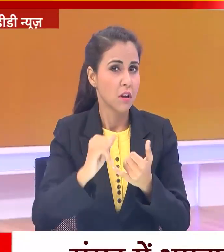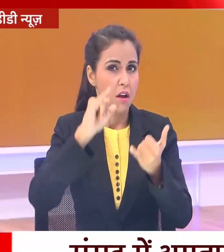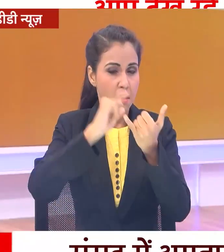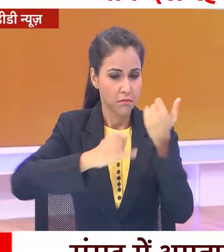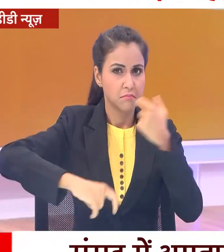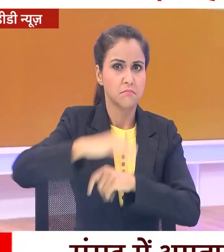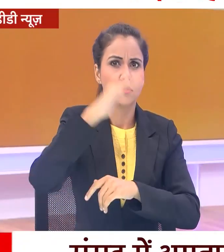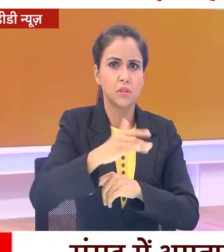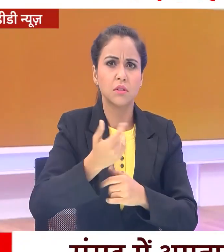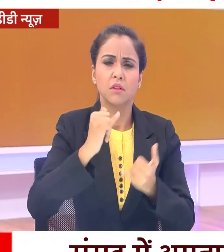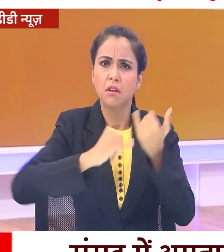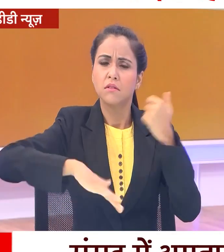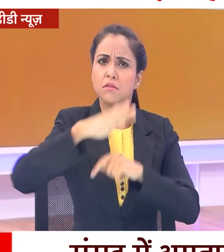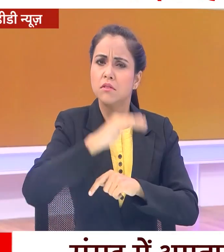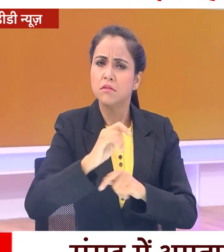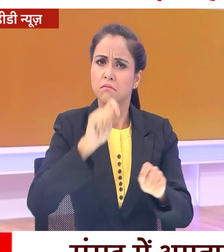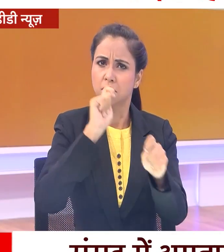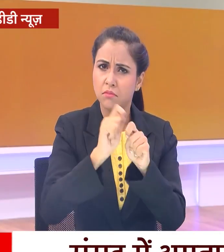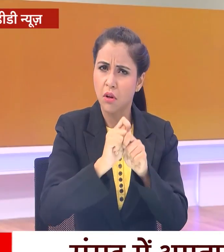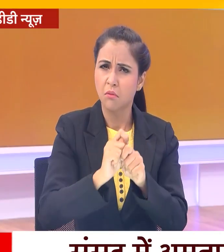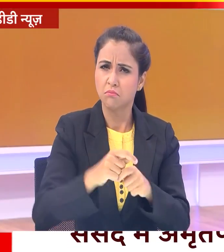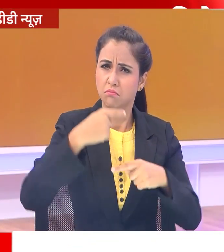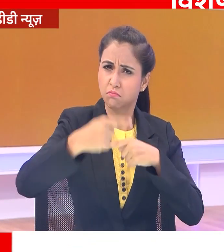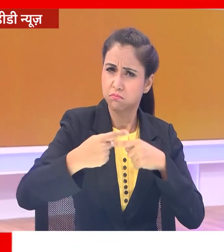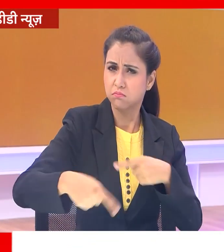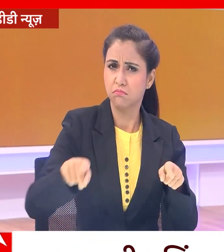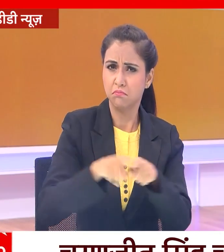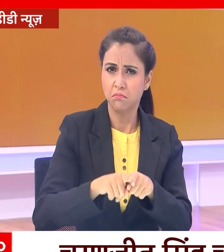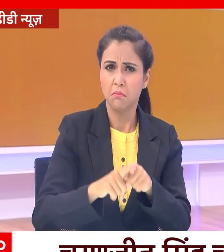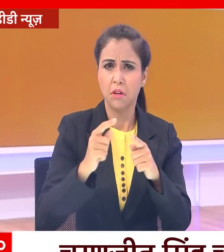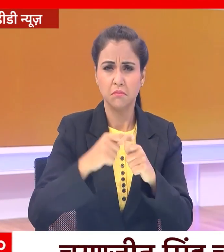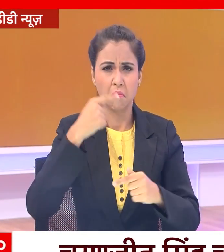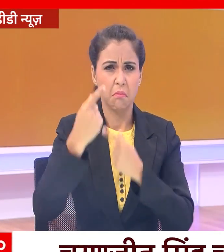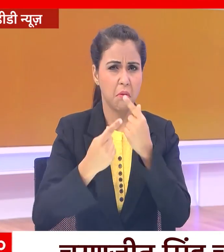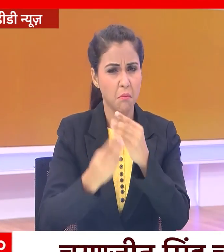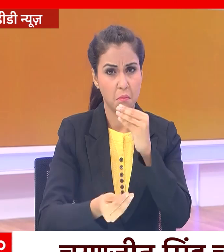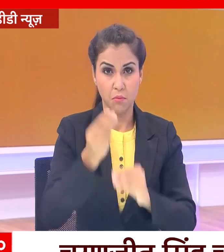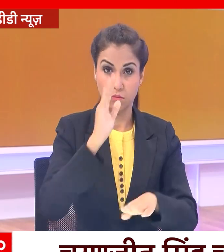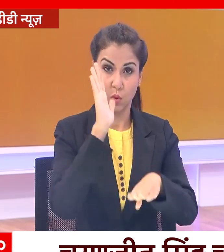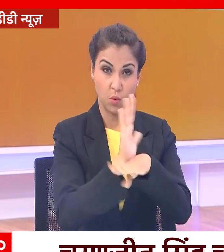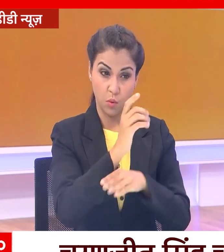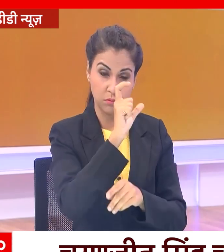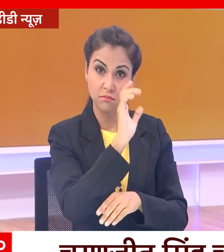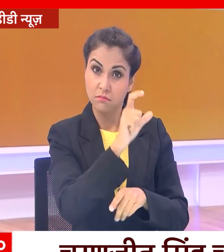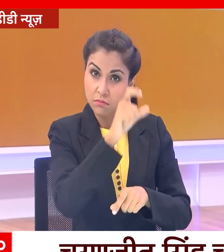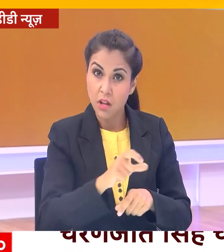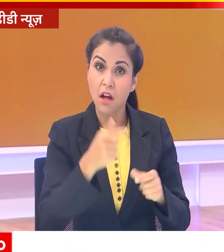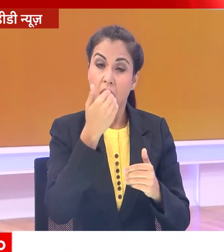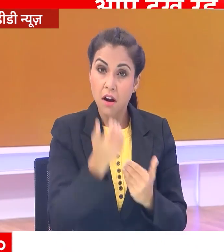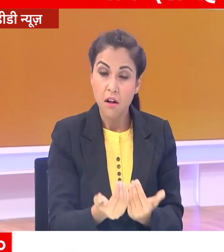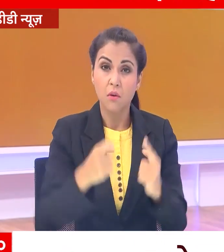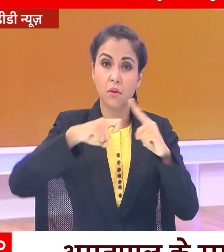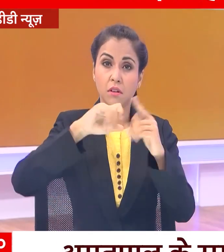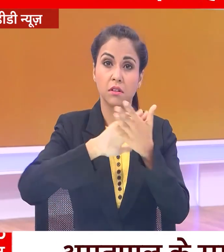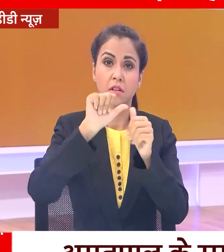संसद की कारिवाही में लगातार गतिरोध पैदा कर रही कॉंग्रेस अब खालिस्तान